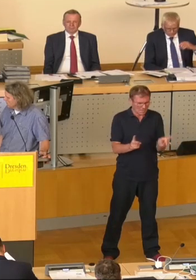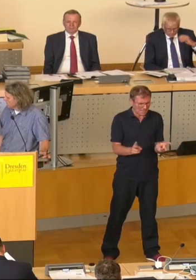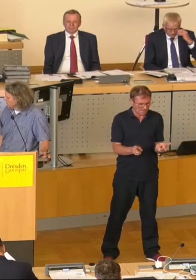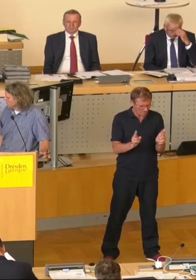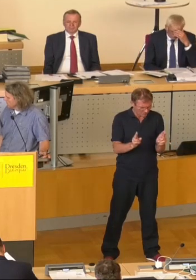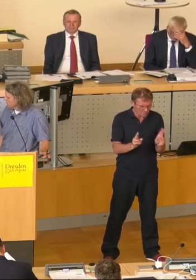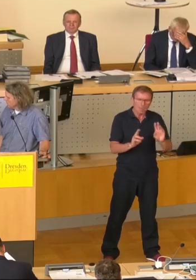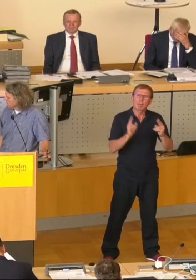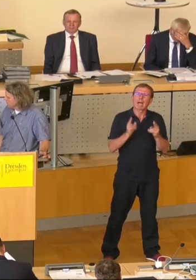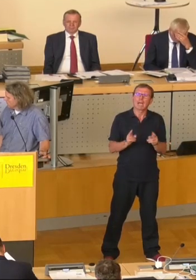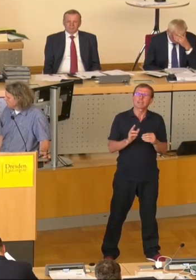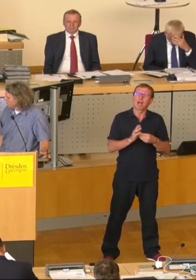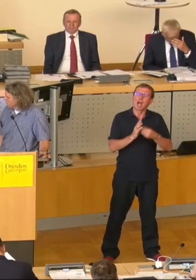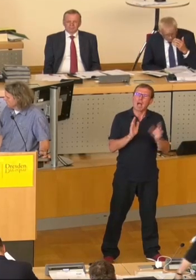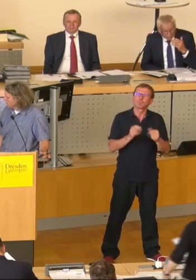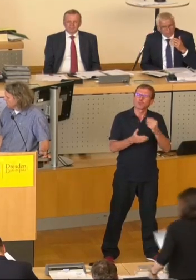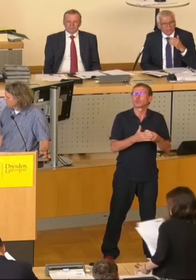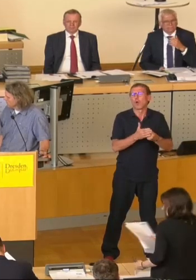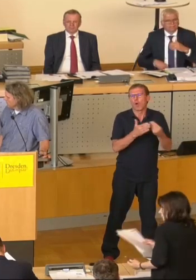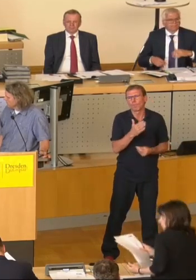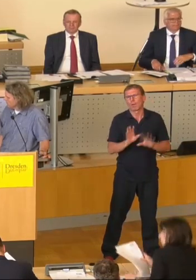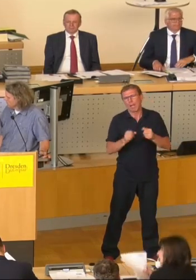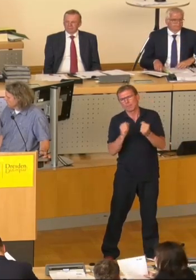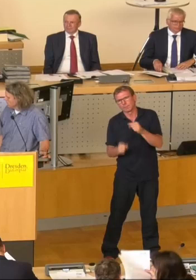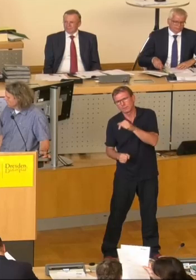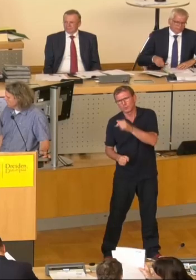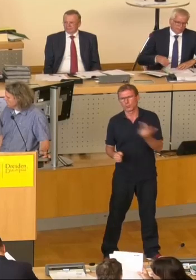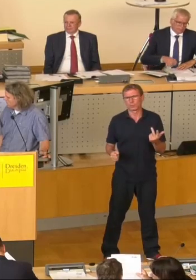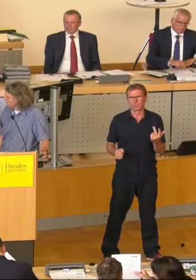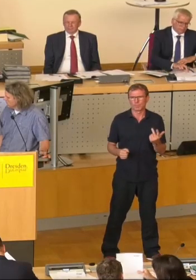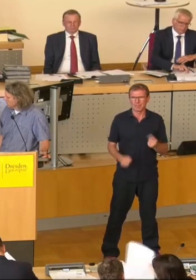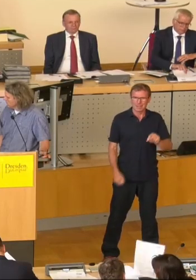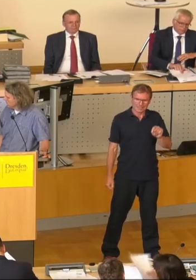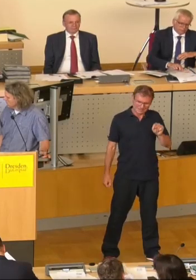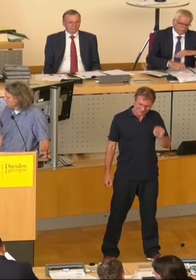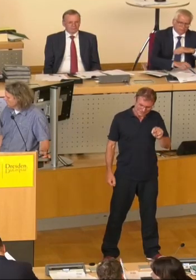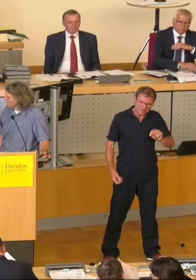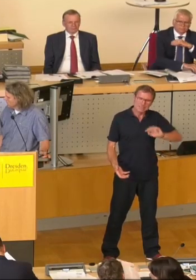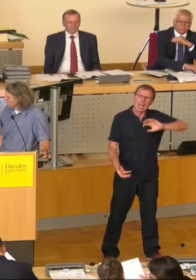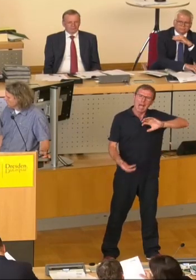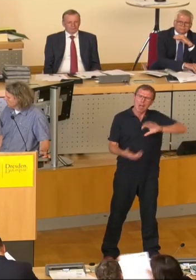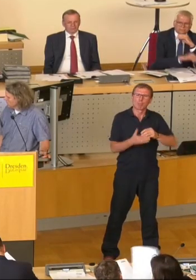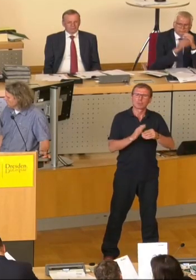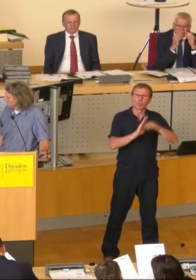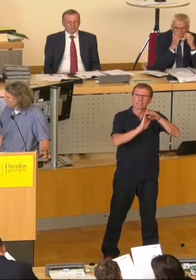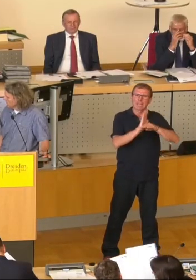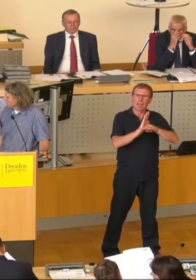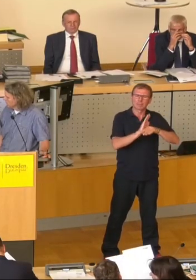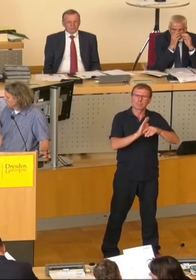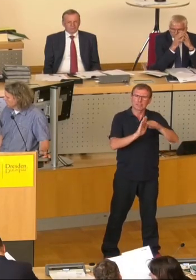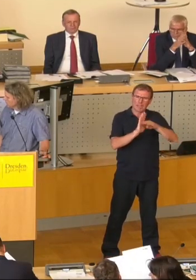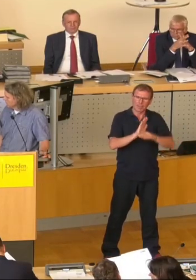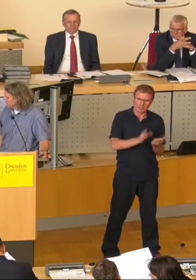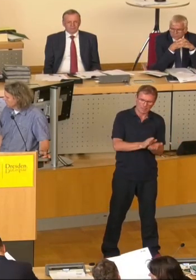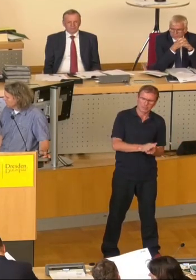rechtlich zu sichern durch Vertrag oder andere Formen und auch das wäre dann dem Kompensationskataster zu entnehmen. Und wenn Sie